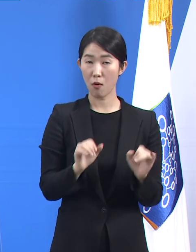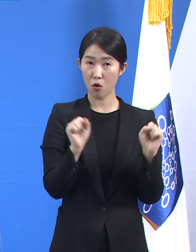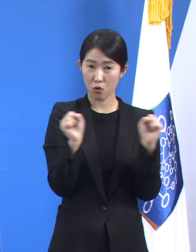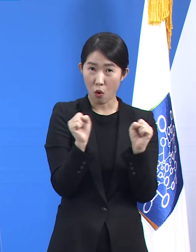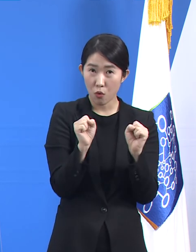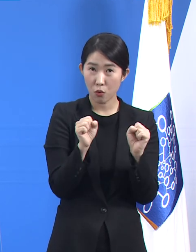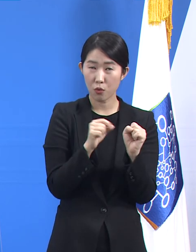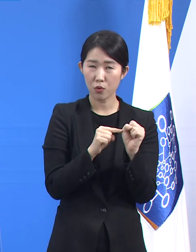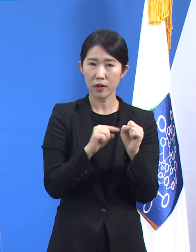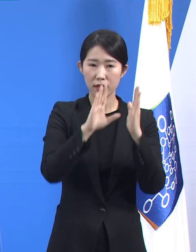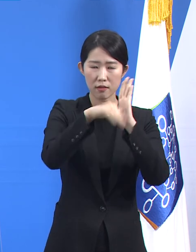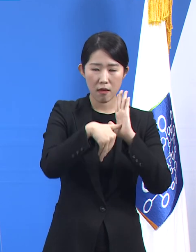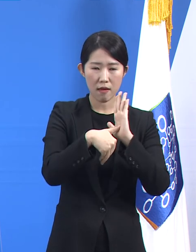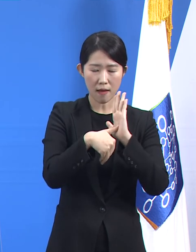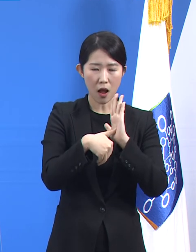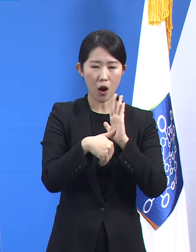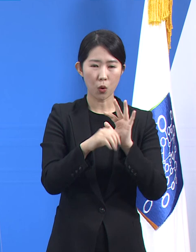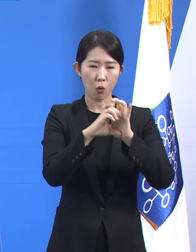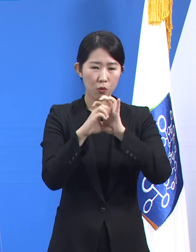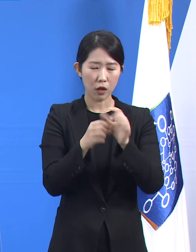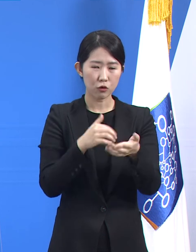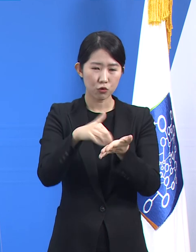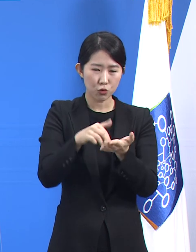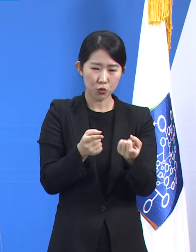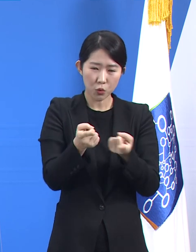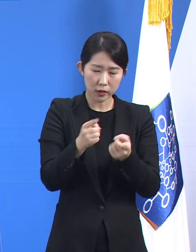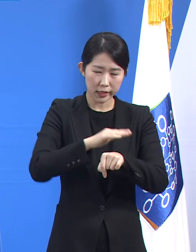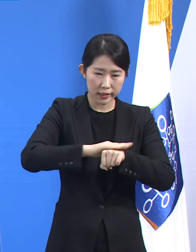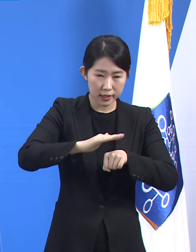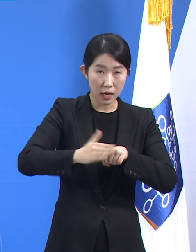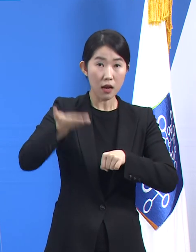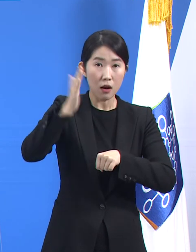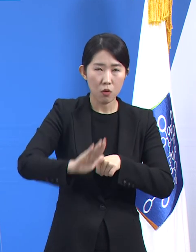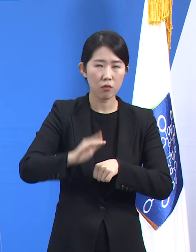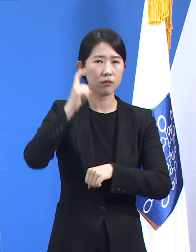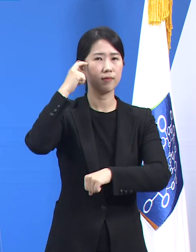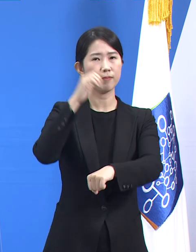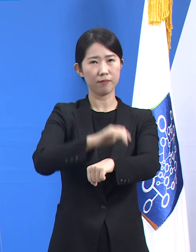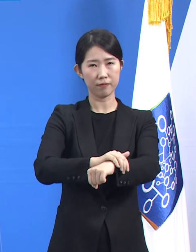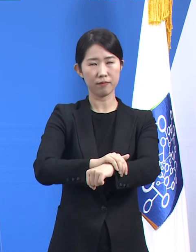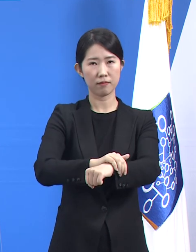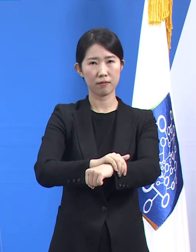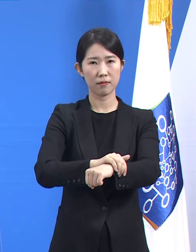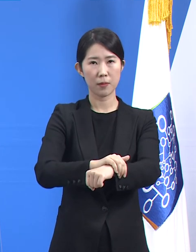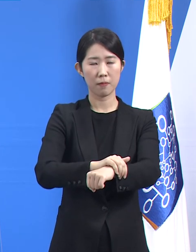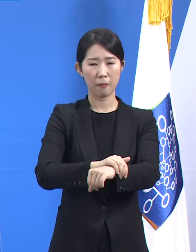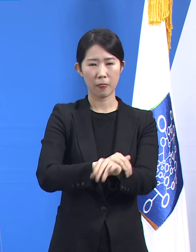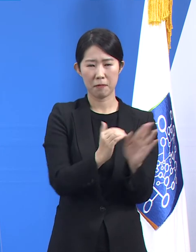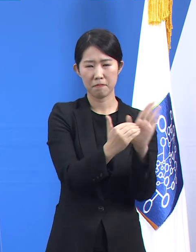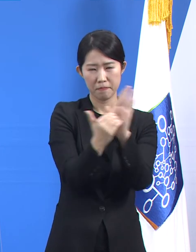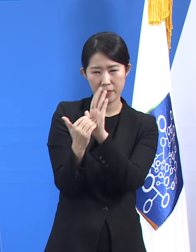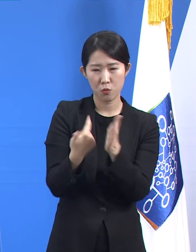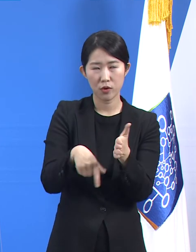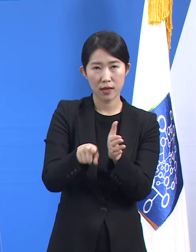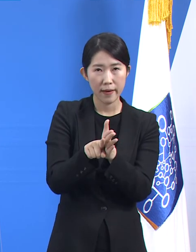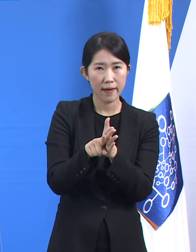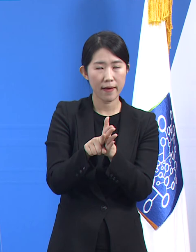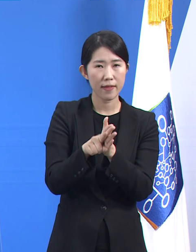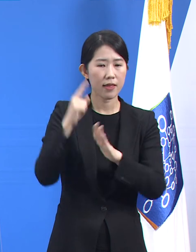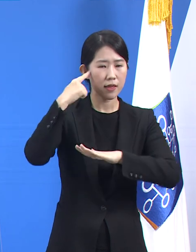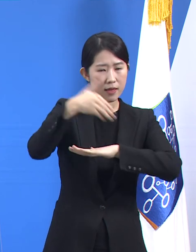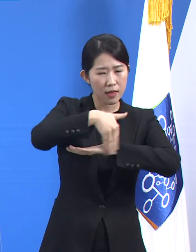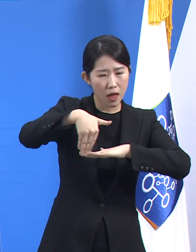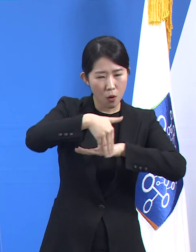적시에 잘 통제된다 하더라도 지혜를 모아 지속가능한 방역 모형을 다시 설계해야 하는